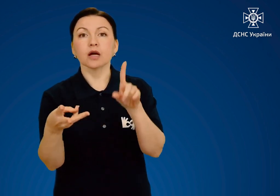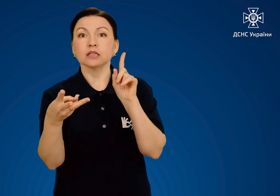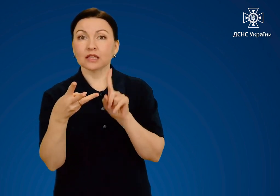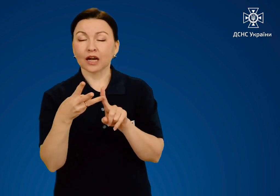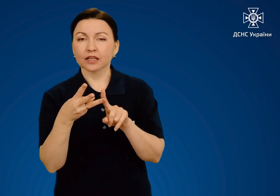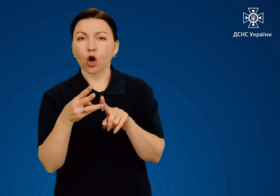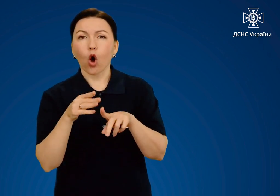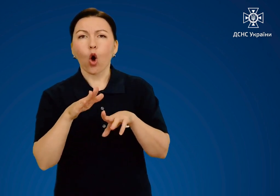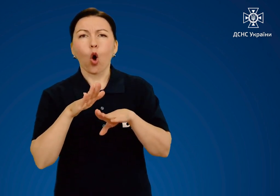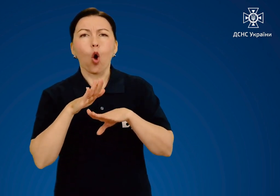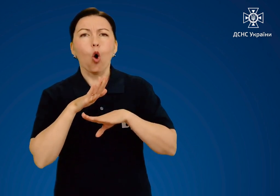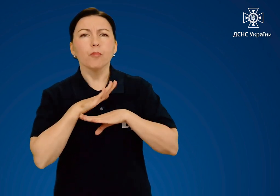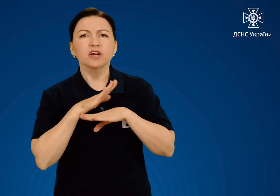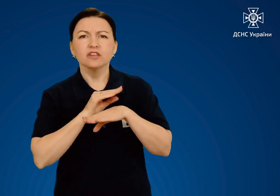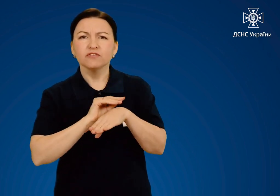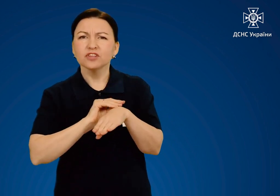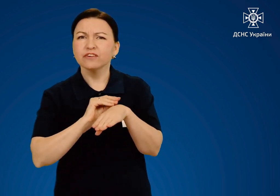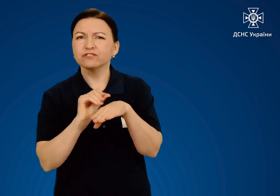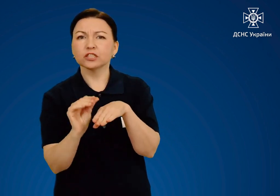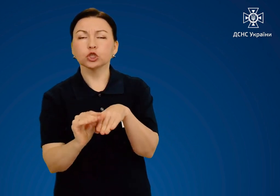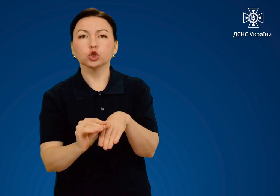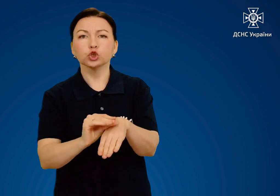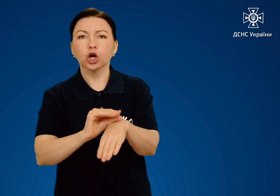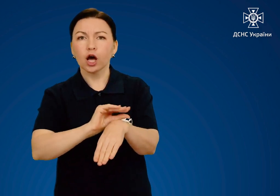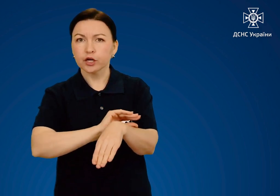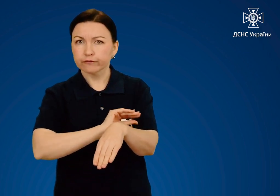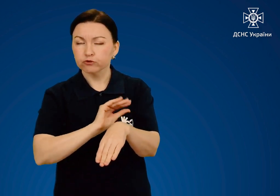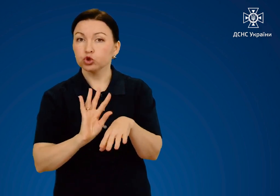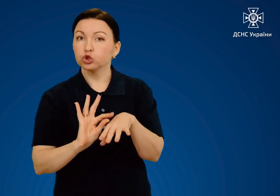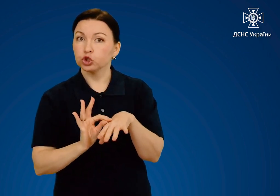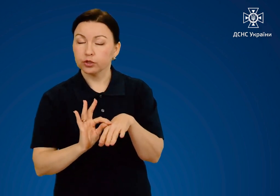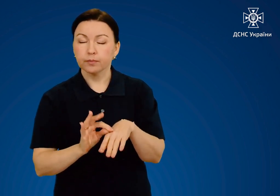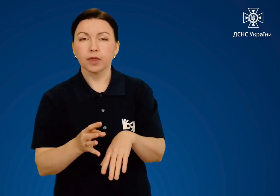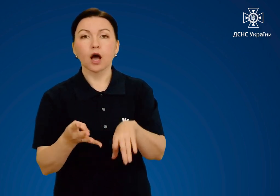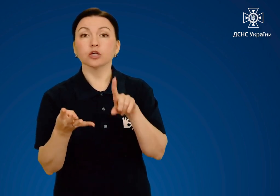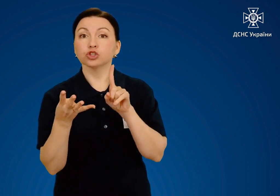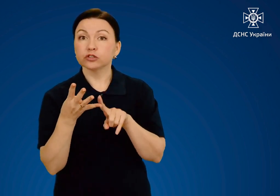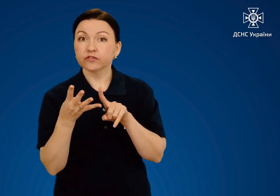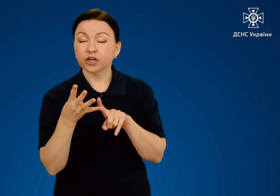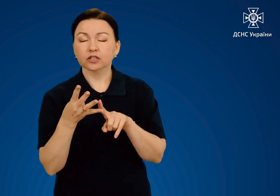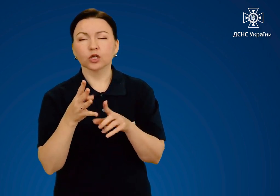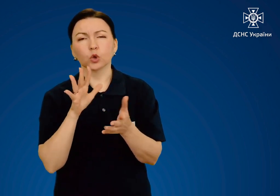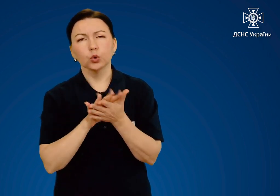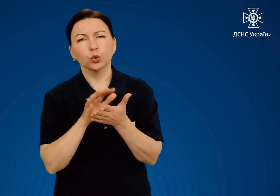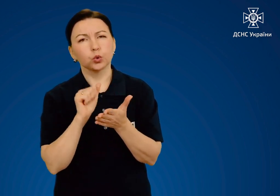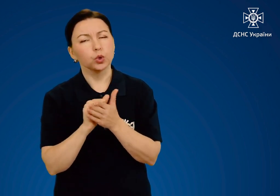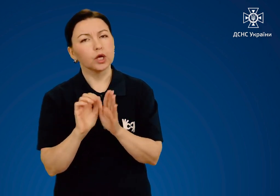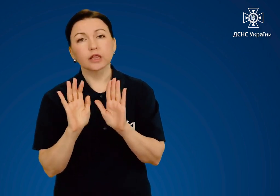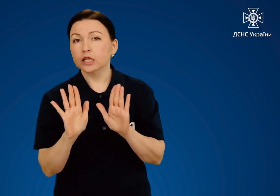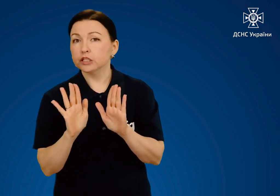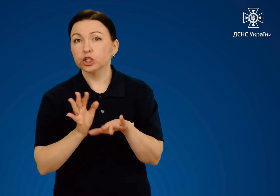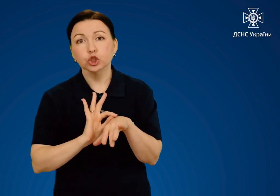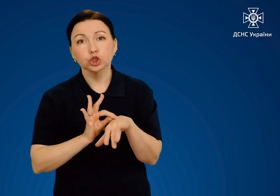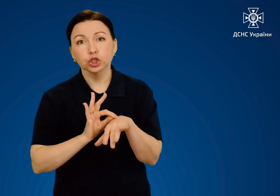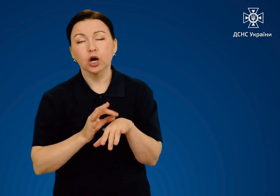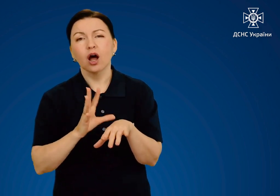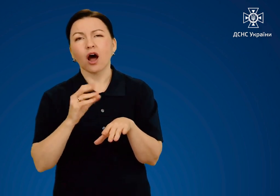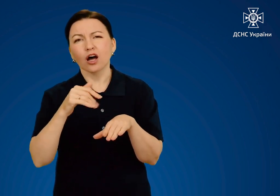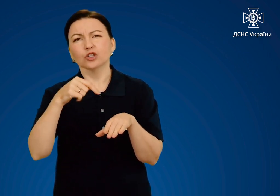Третього. Омертвіння всіх шарів шкіри. Четвертого. Уражена не тільки